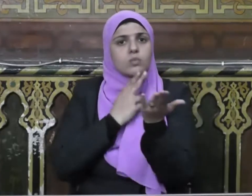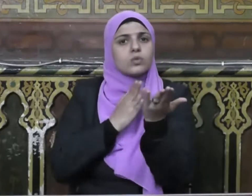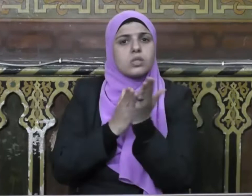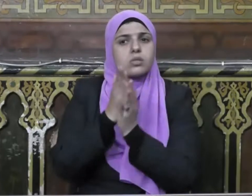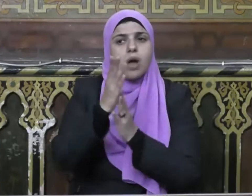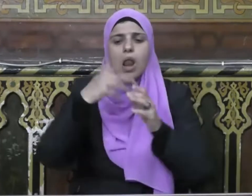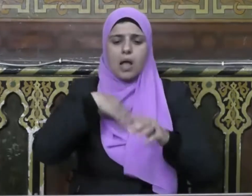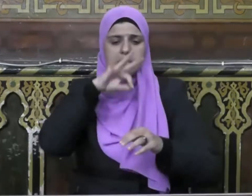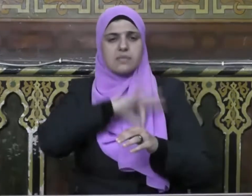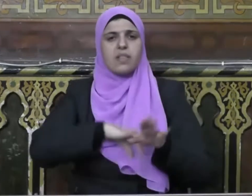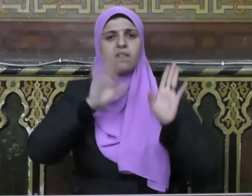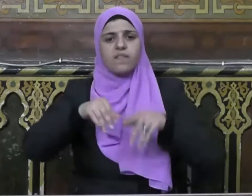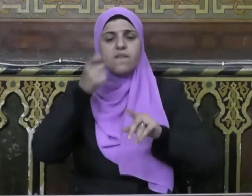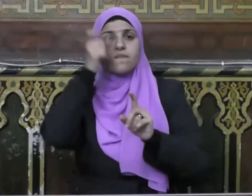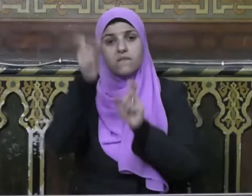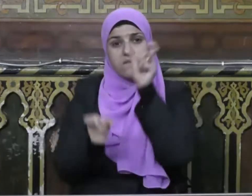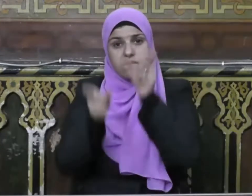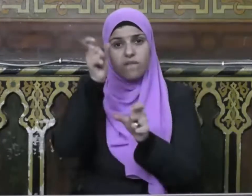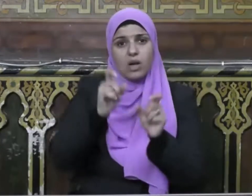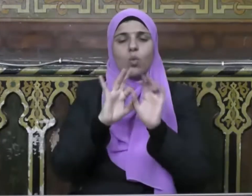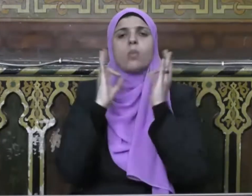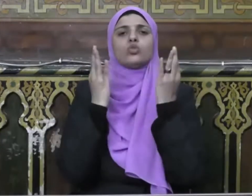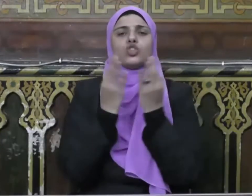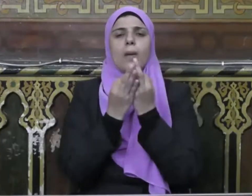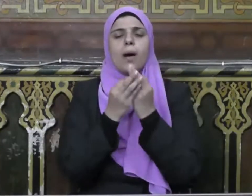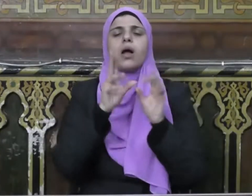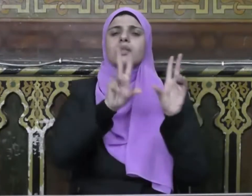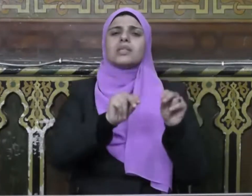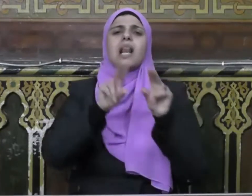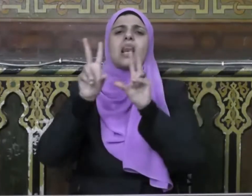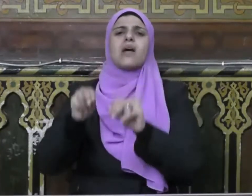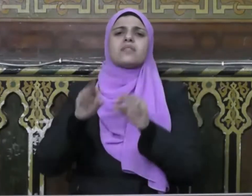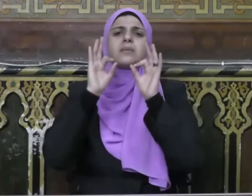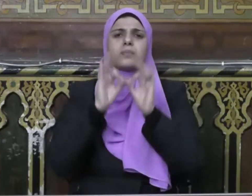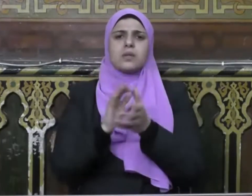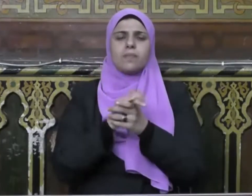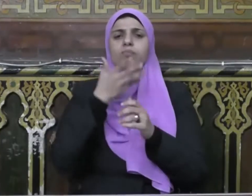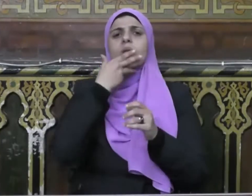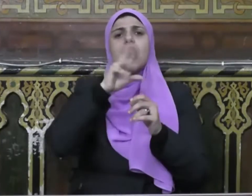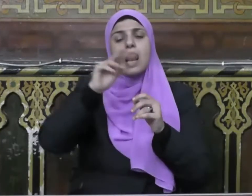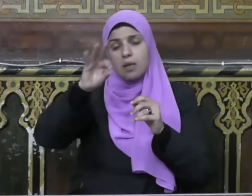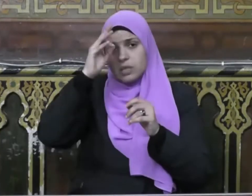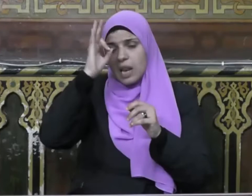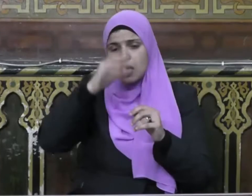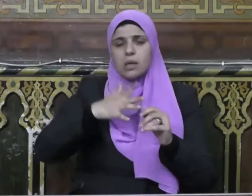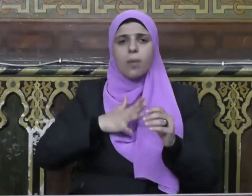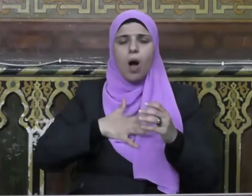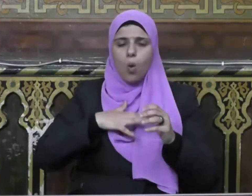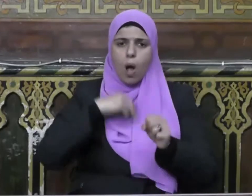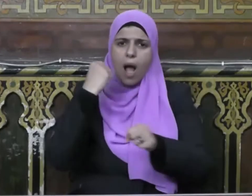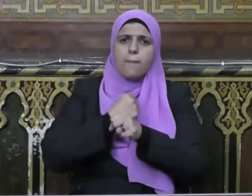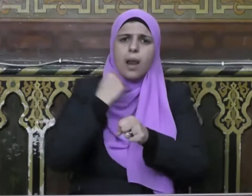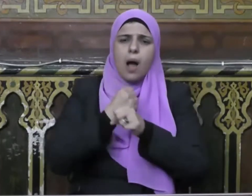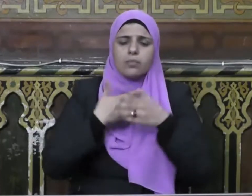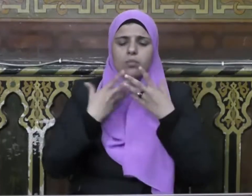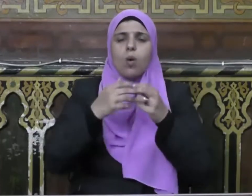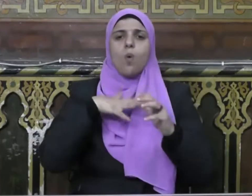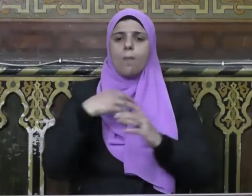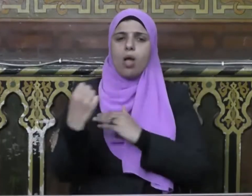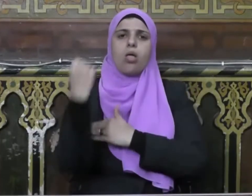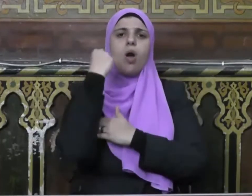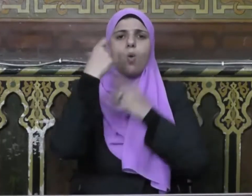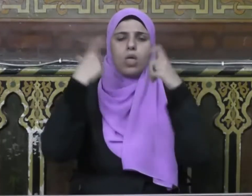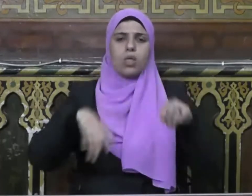صالح نافع للفرض والمجتمع ومن ثم فلابد من التضحية لأجل